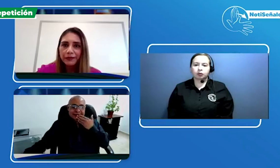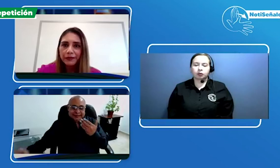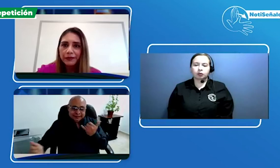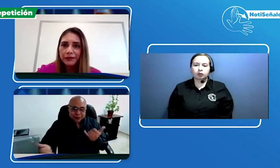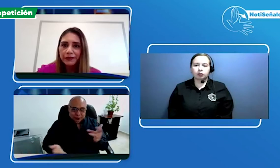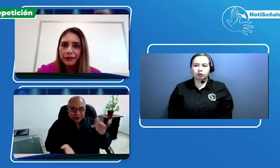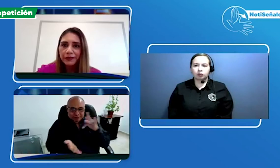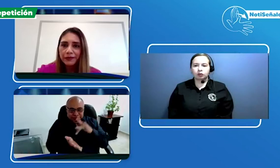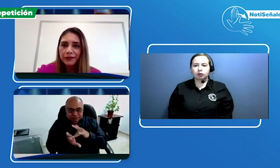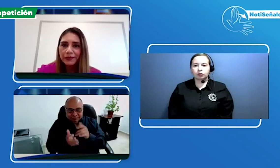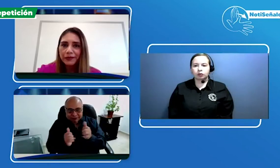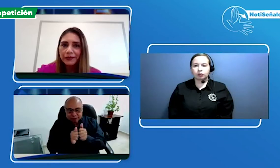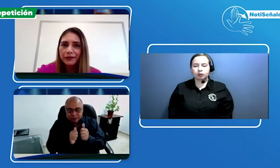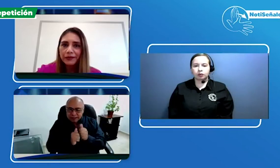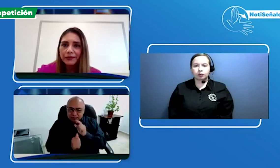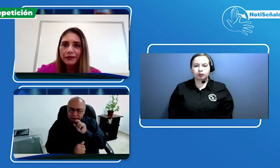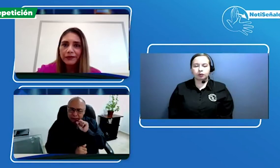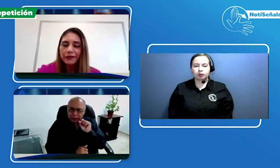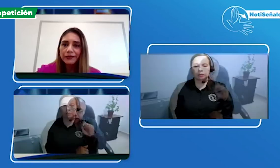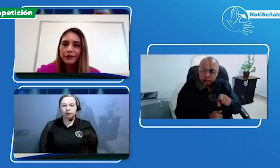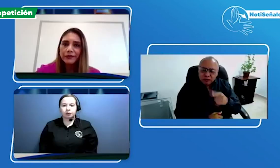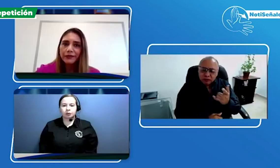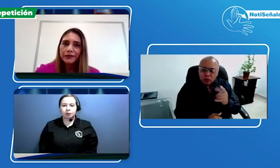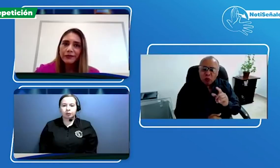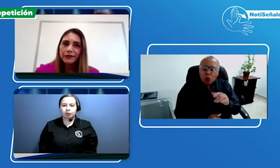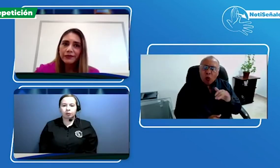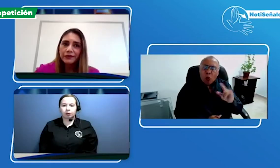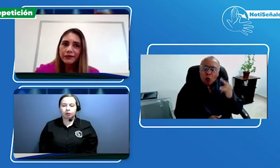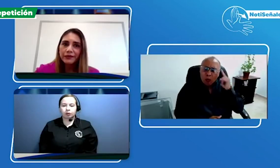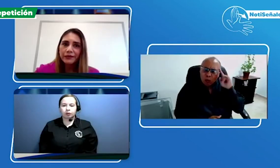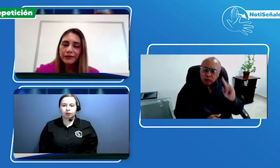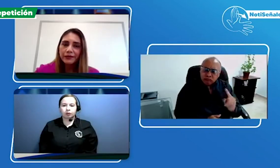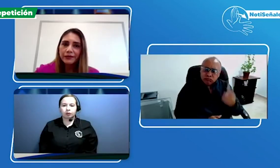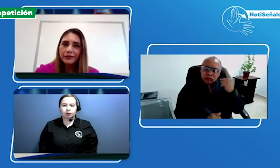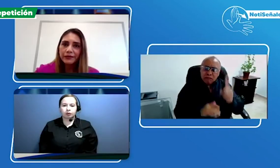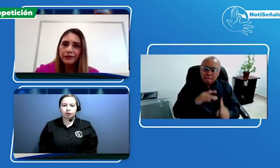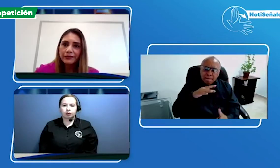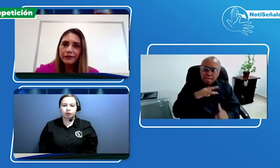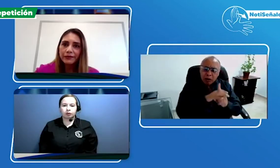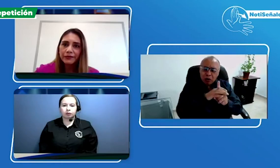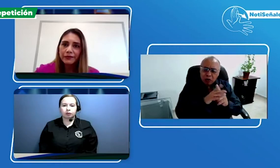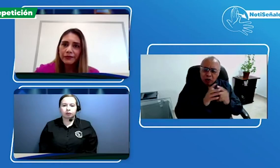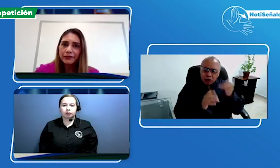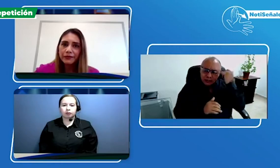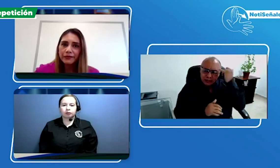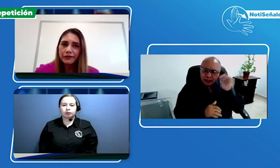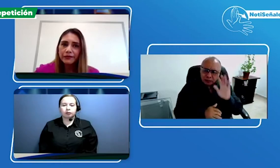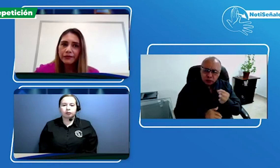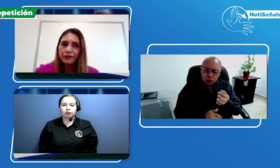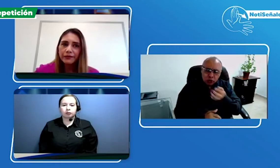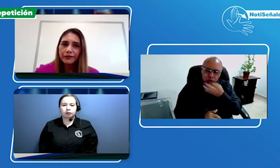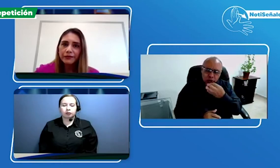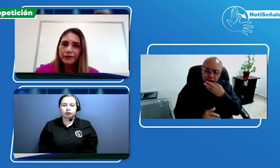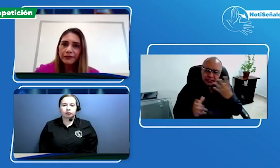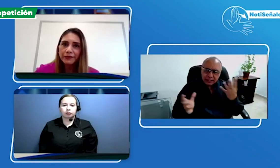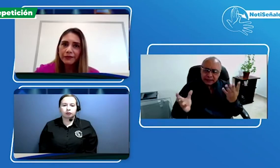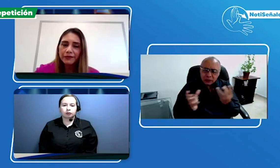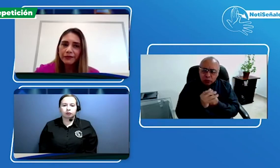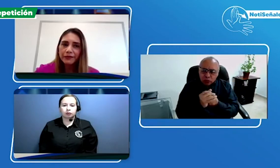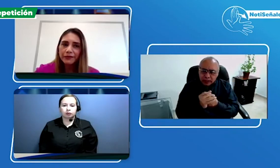Qué bien. Bueno, pues gracias por acompañarnos en este espacio. bueno, mi primera pregunta es, ¿cómo